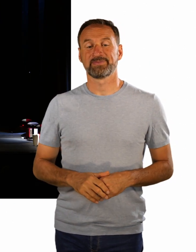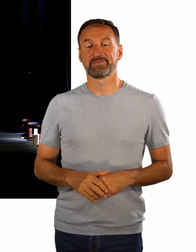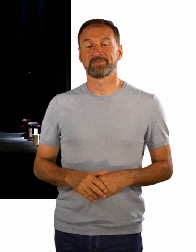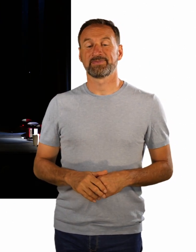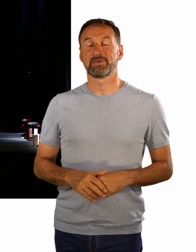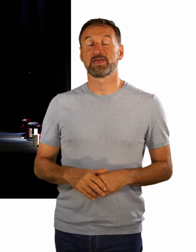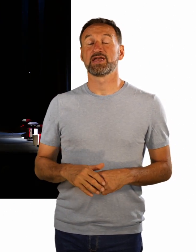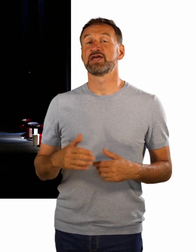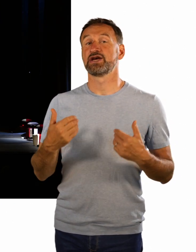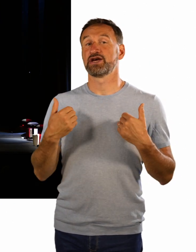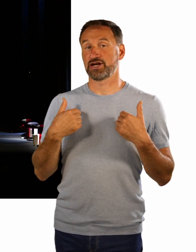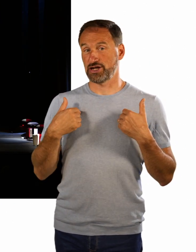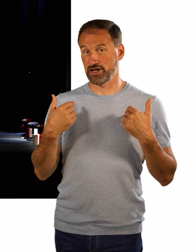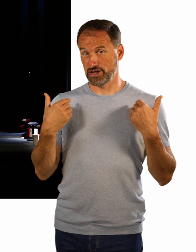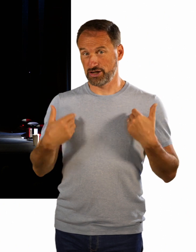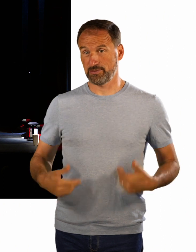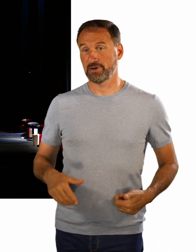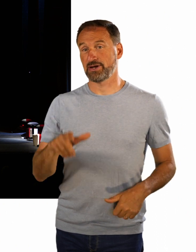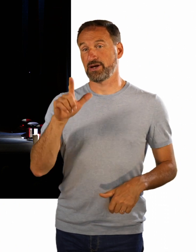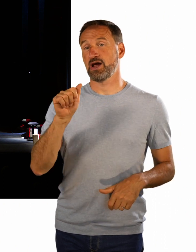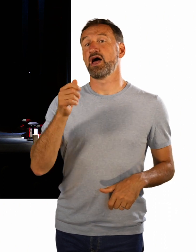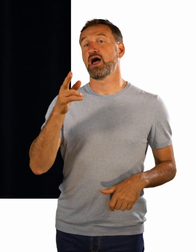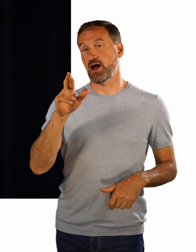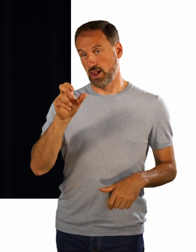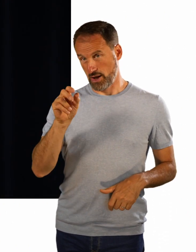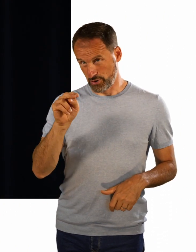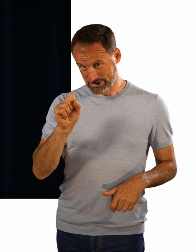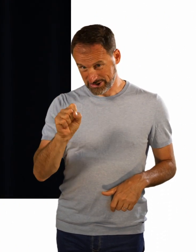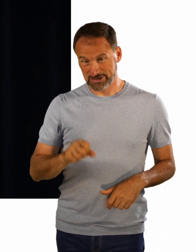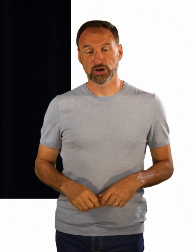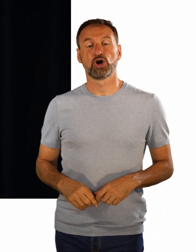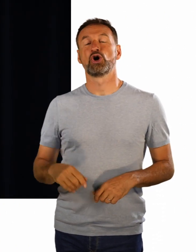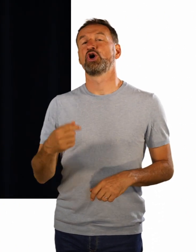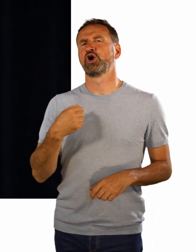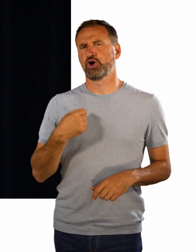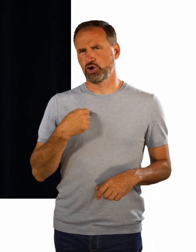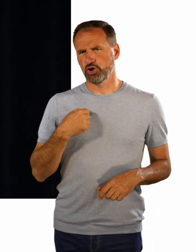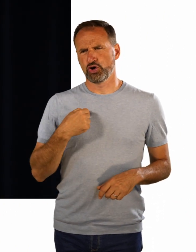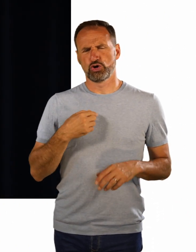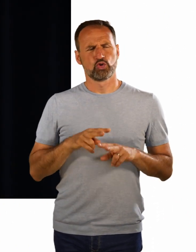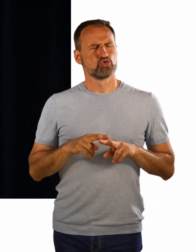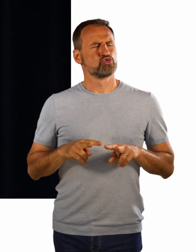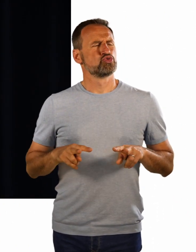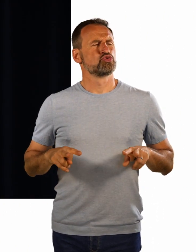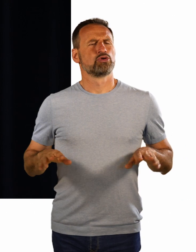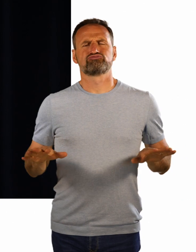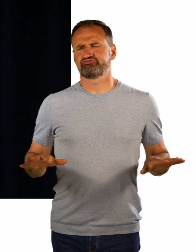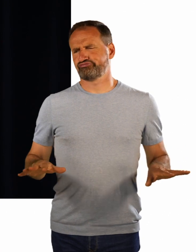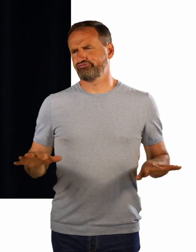Ich bin der Lauruns. Mich bringt ihn aus Rufe. Ich bringe ein kleines